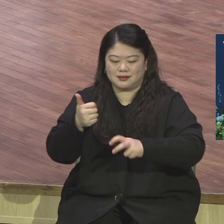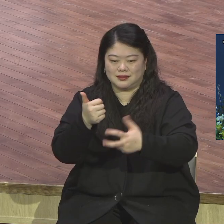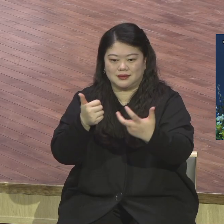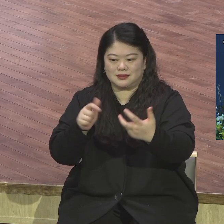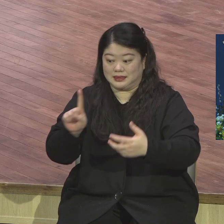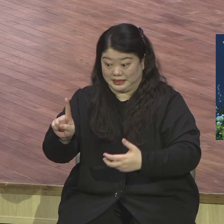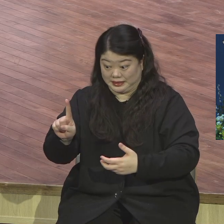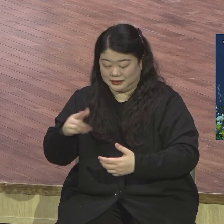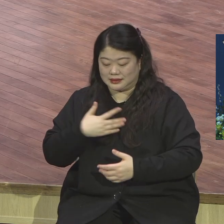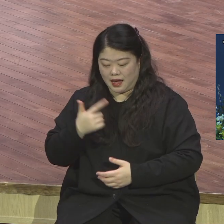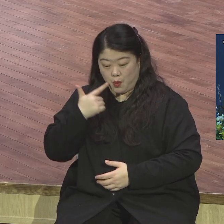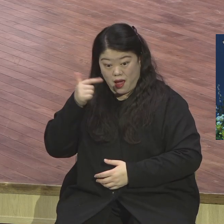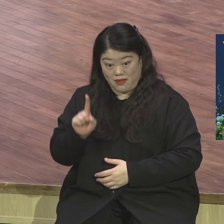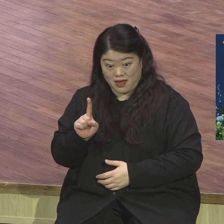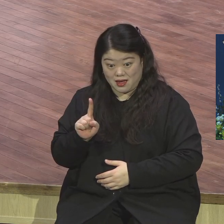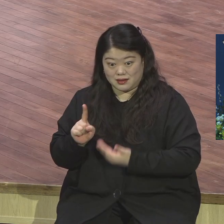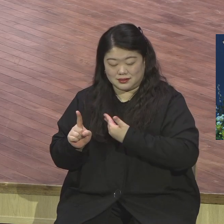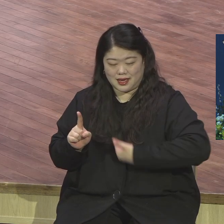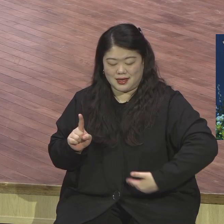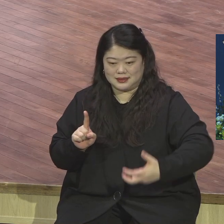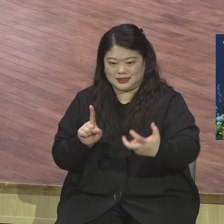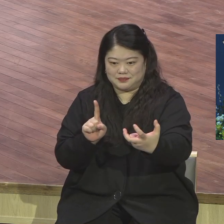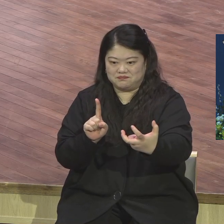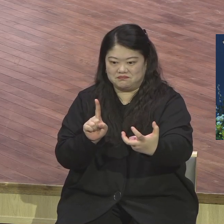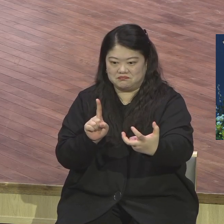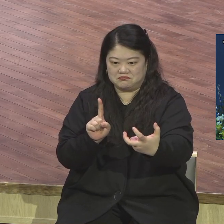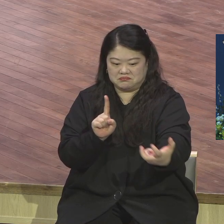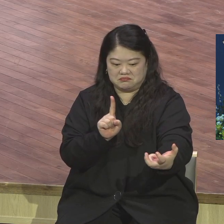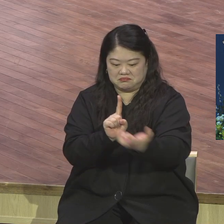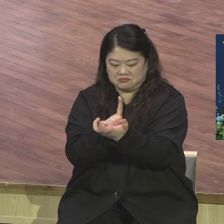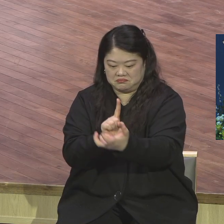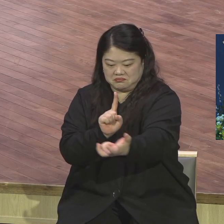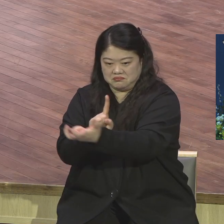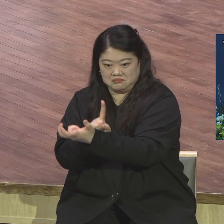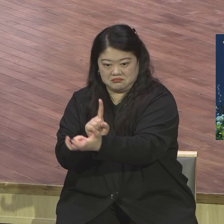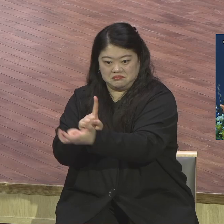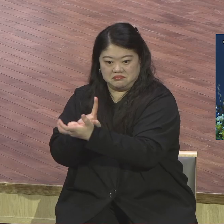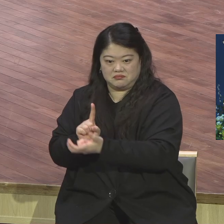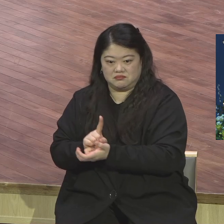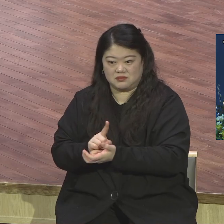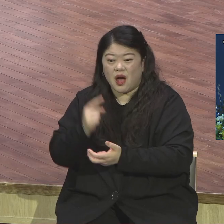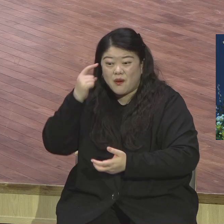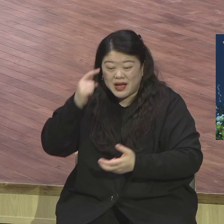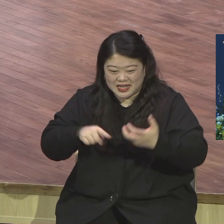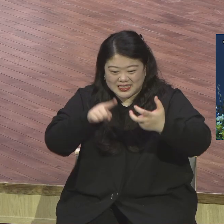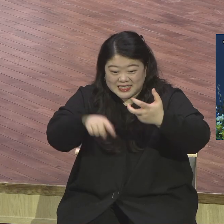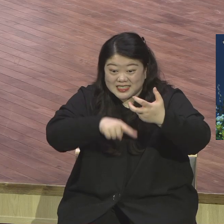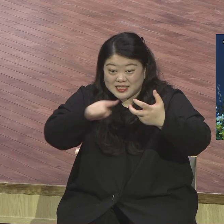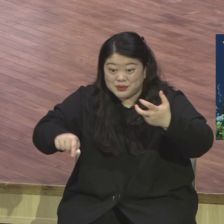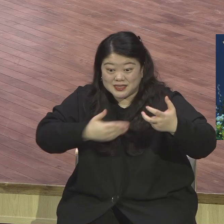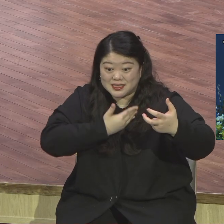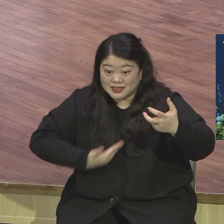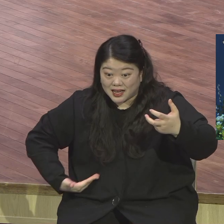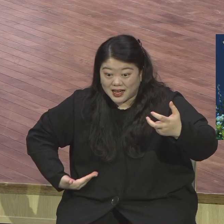제자 세우고 내가 제자가 뭐예요? 내가 현장을 떠나도 내가 그 현장을 떠나도